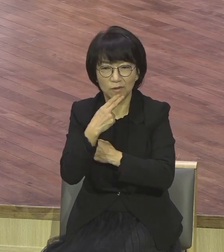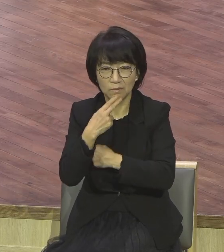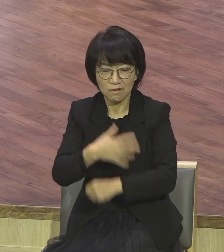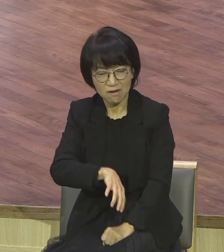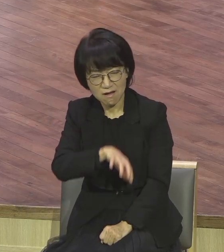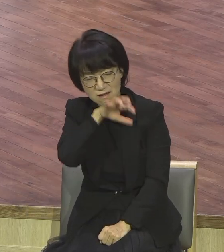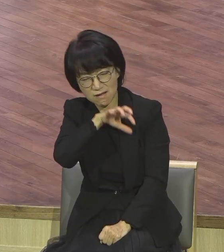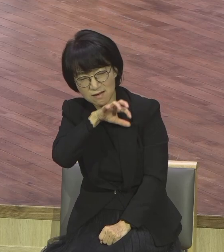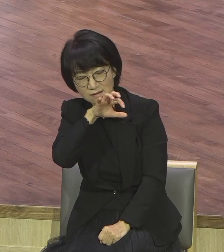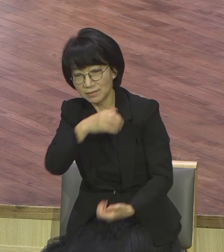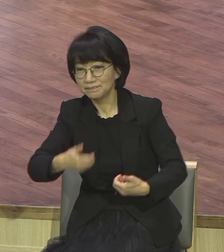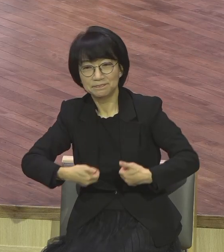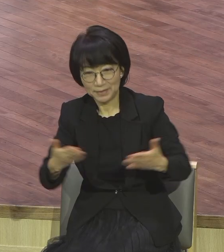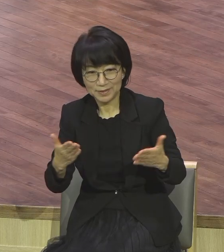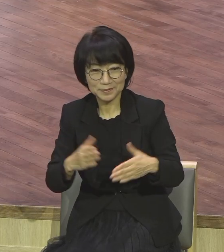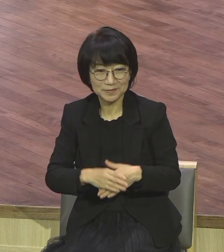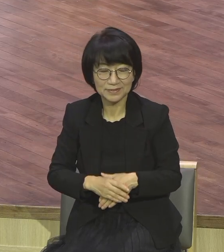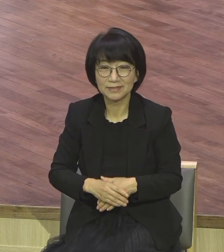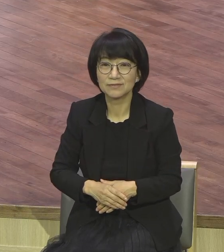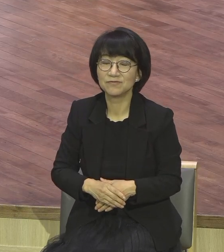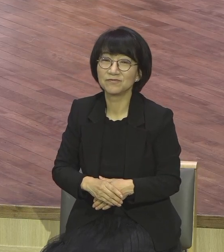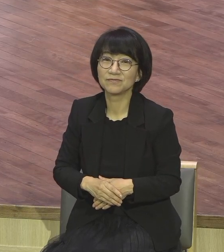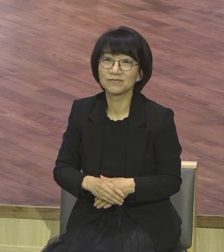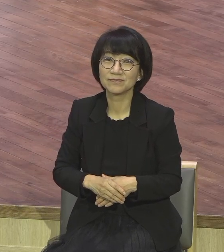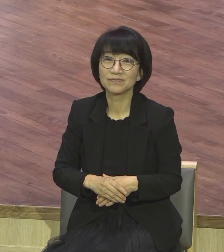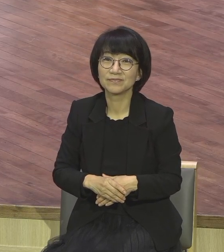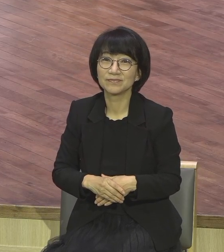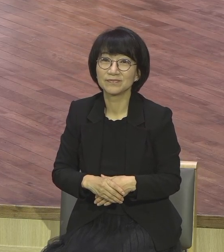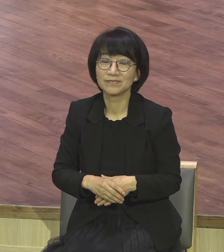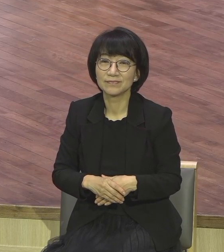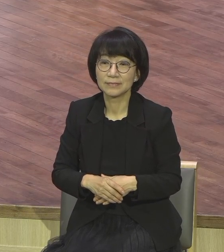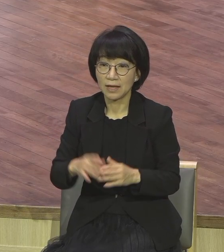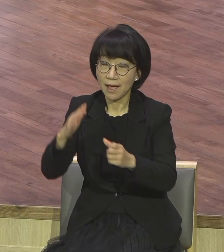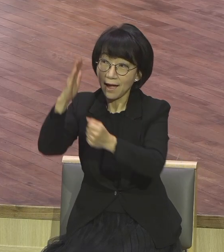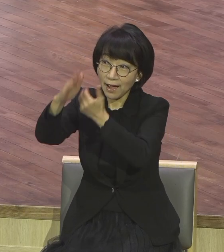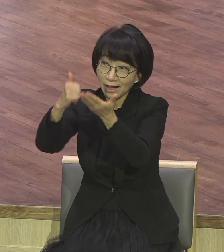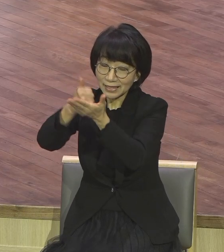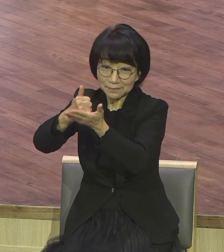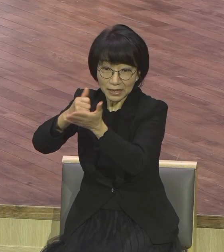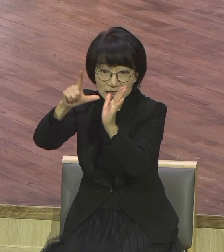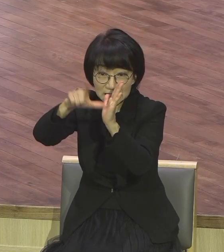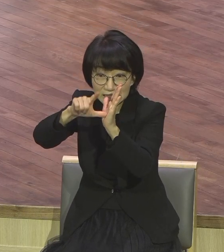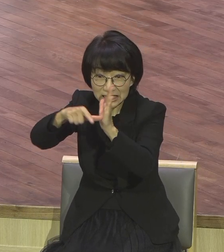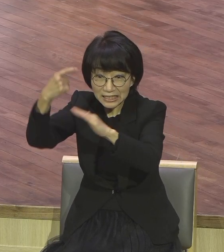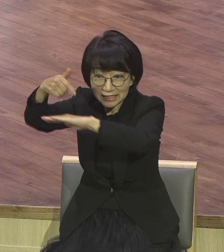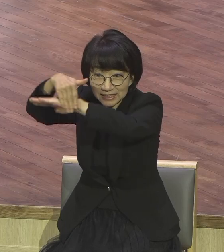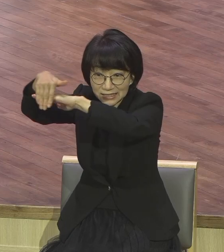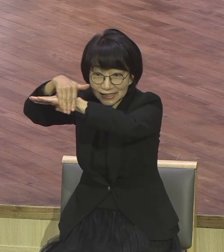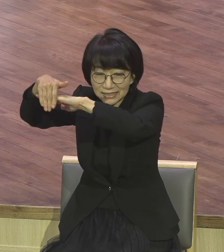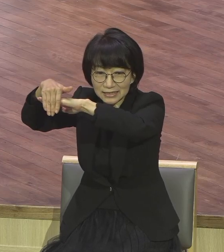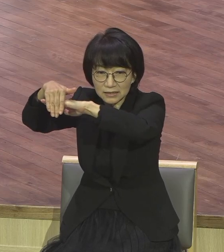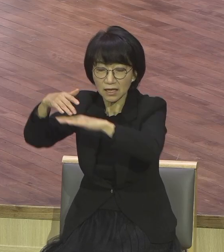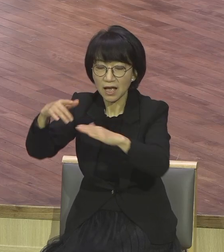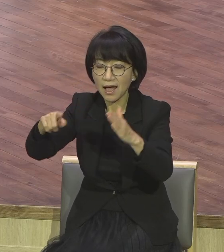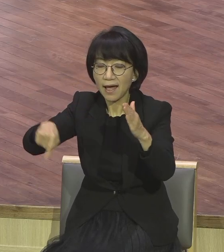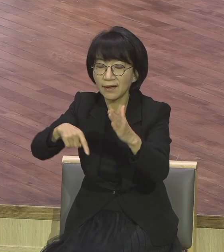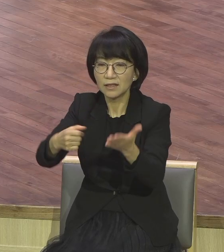하나님의 시간표현은요 결코 우연이란 단어가 없어요. 우리 믿는 사람들에게는요 우연히